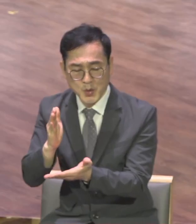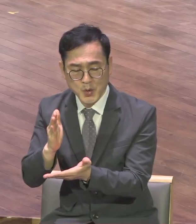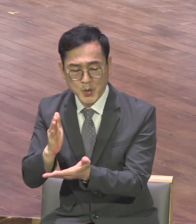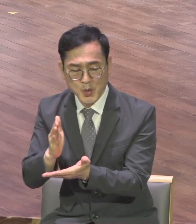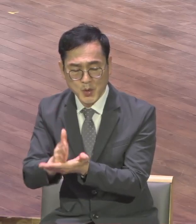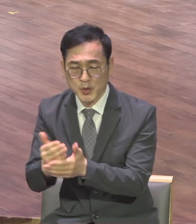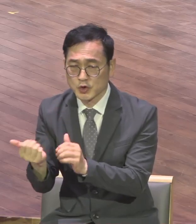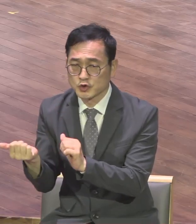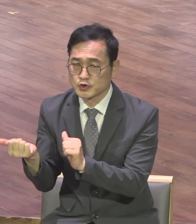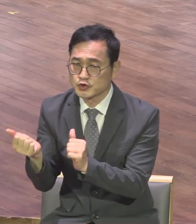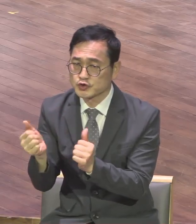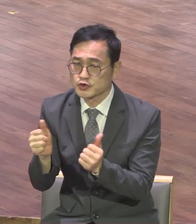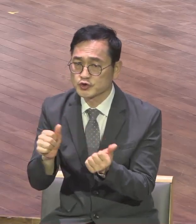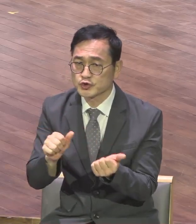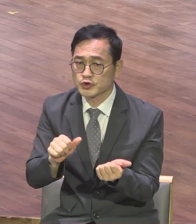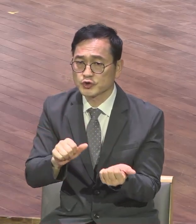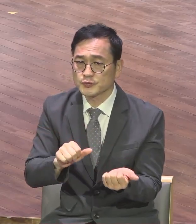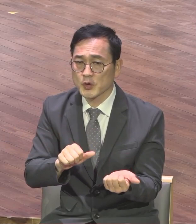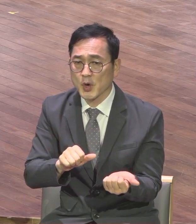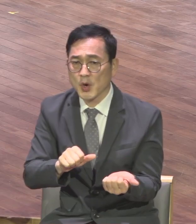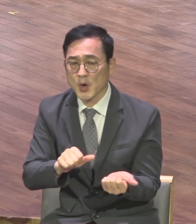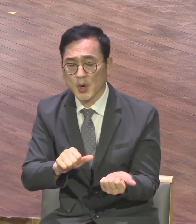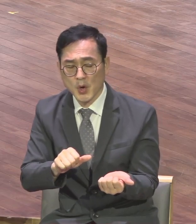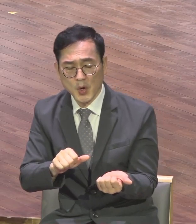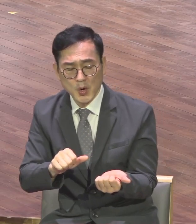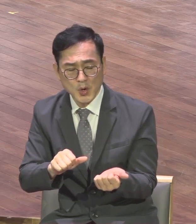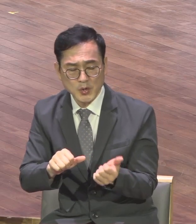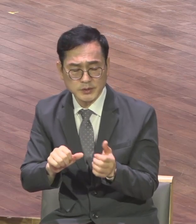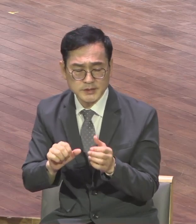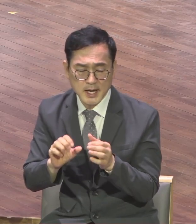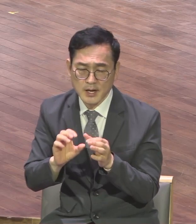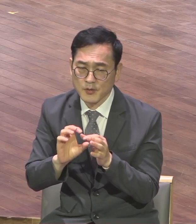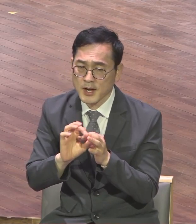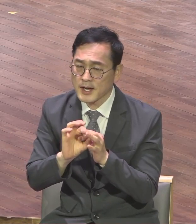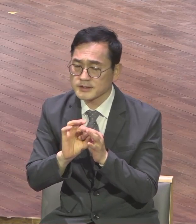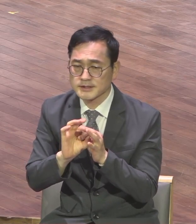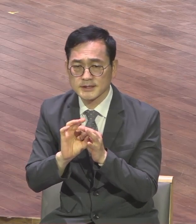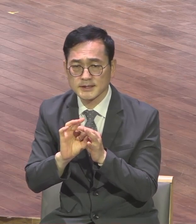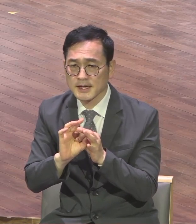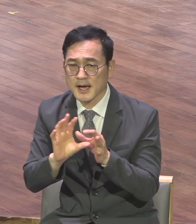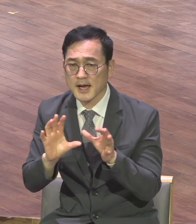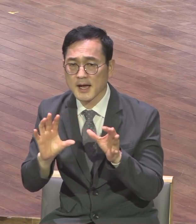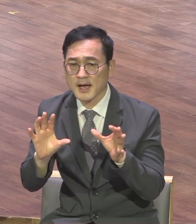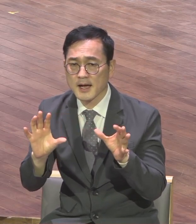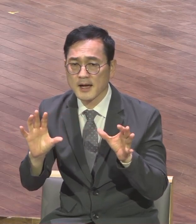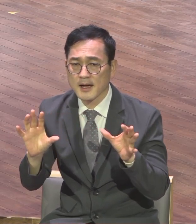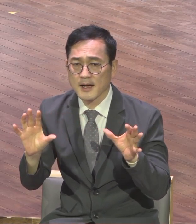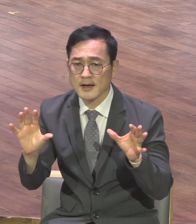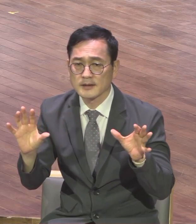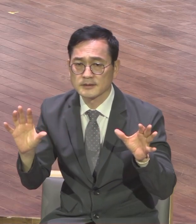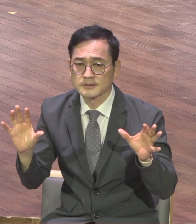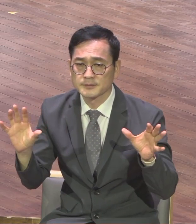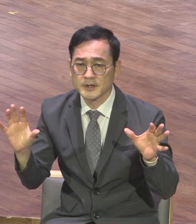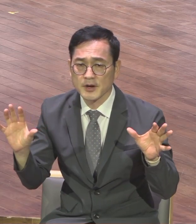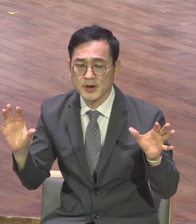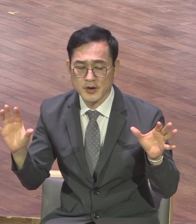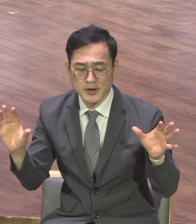죽음도 상관치 아니며